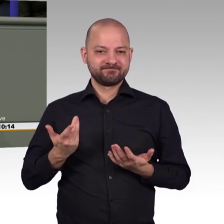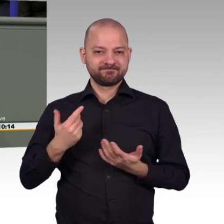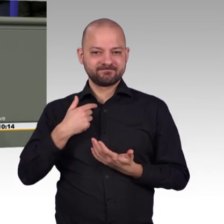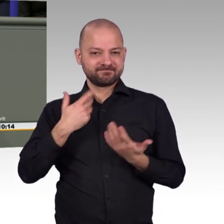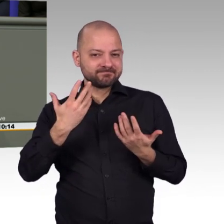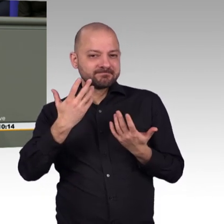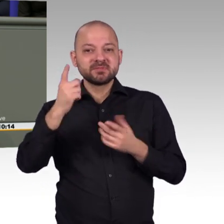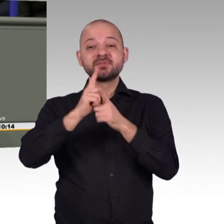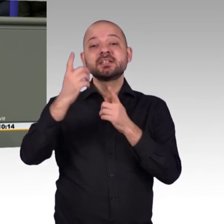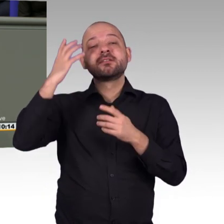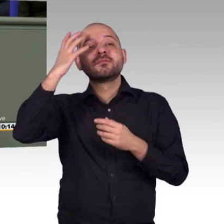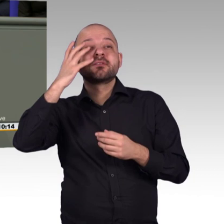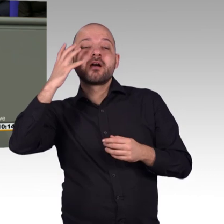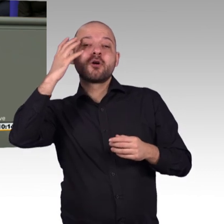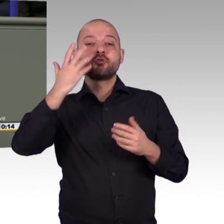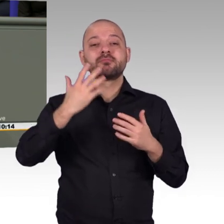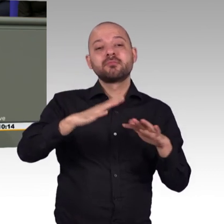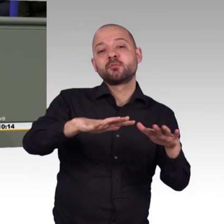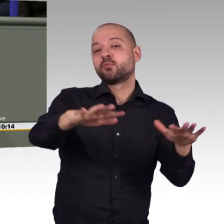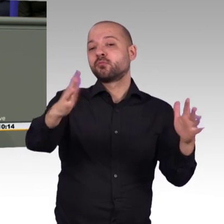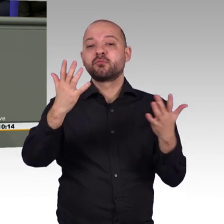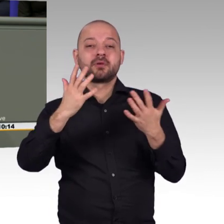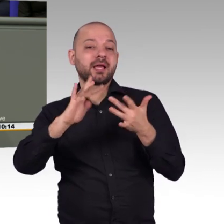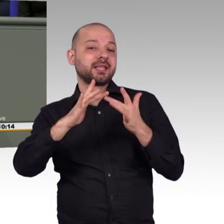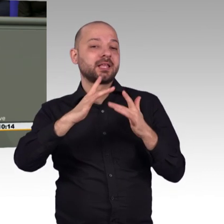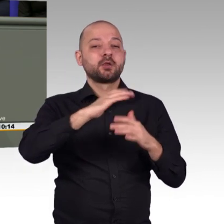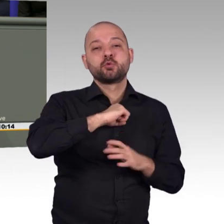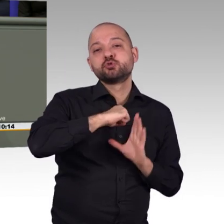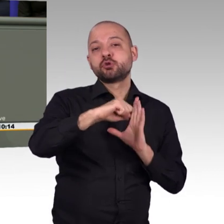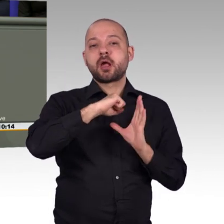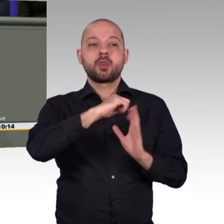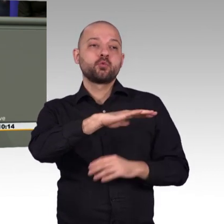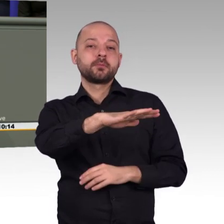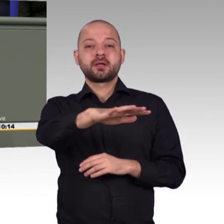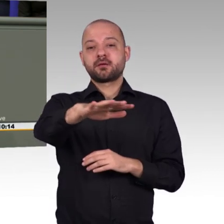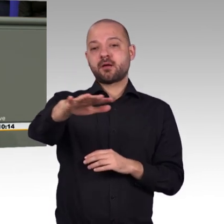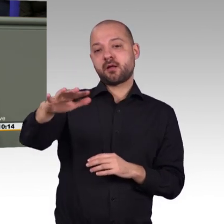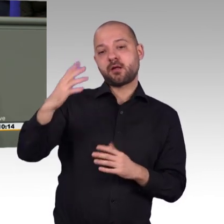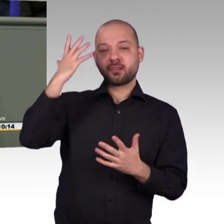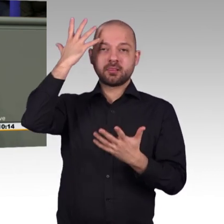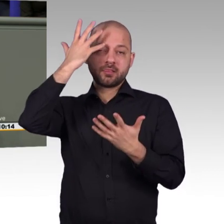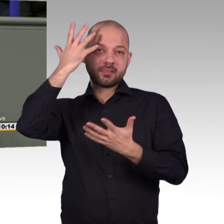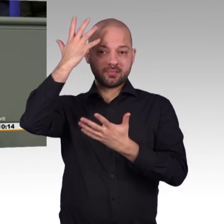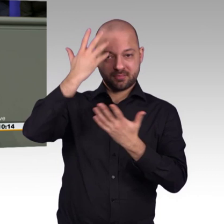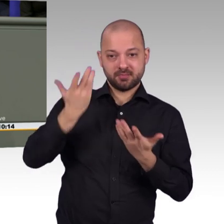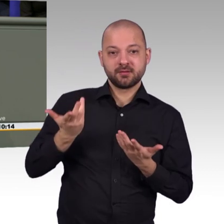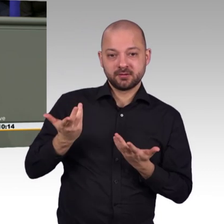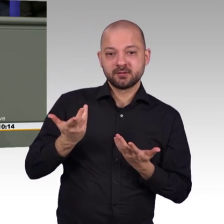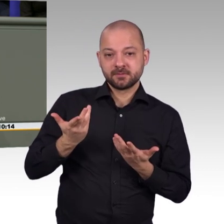legen. Mein Fazit bis heute. Ein erster wichtiger und richtiger Schritt ist getan. Endlich liegt ein